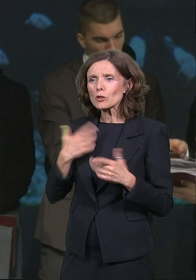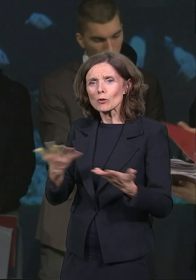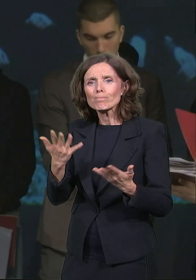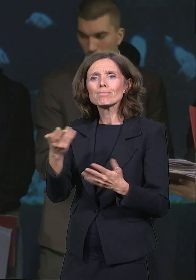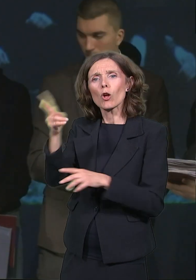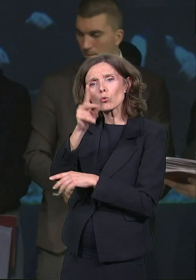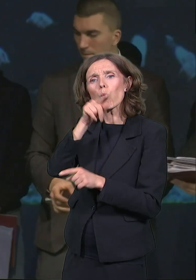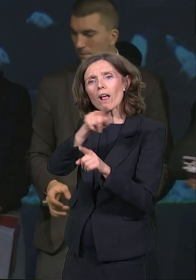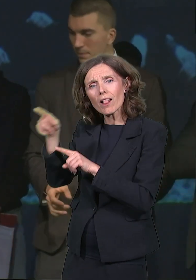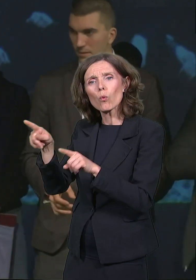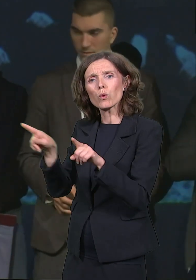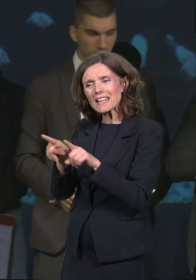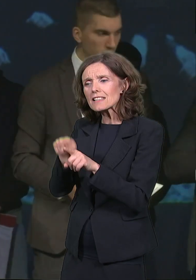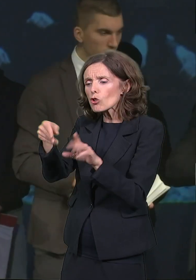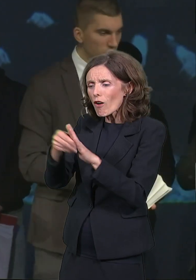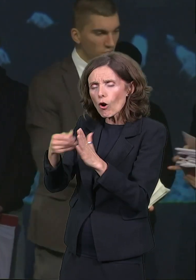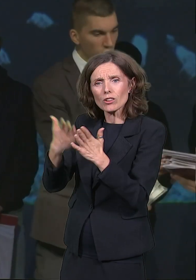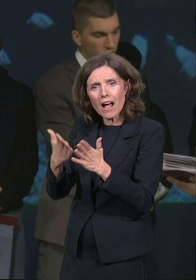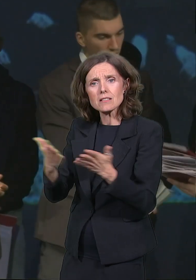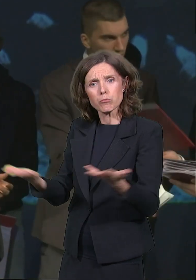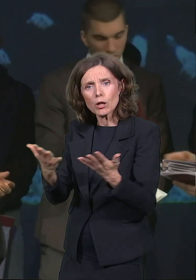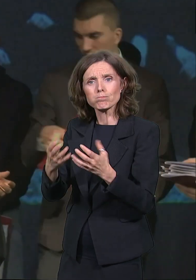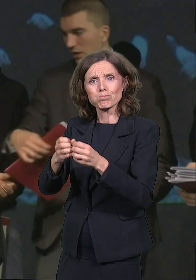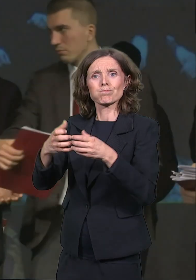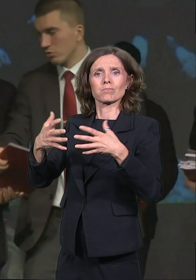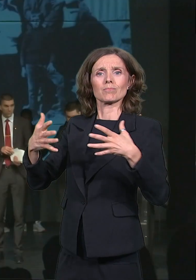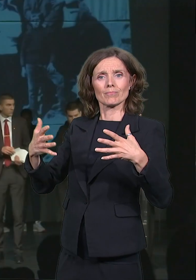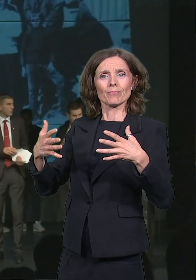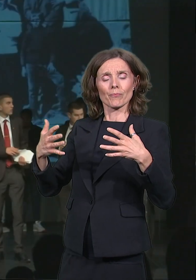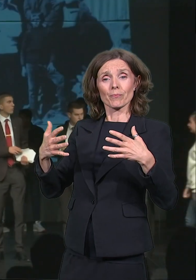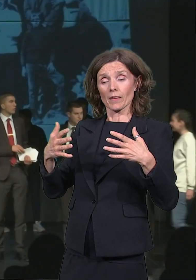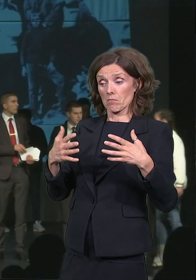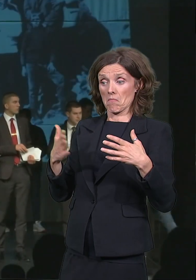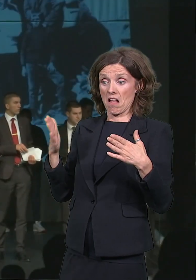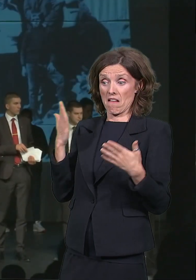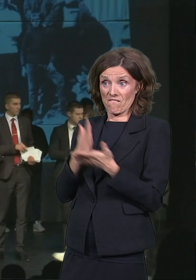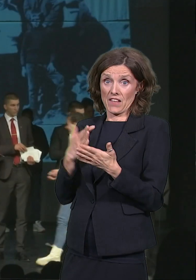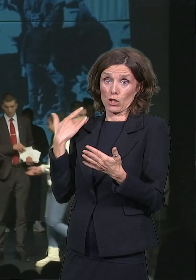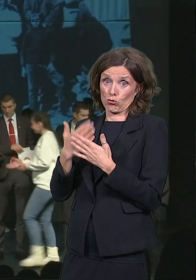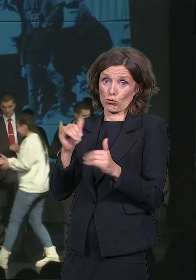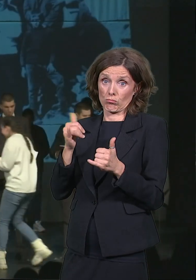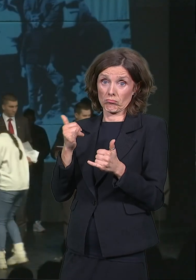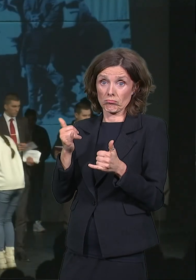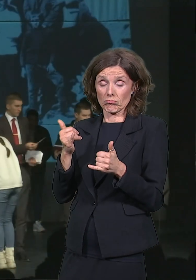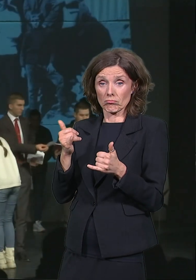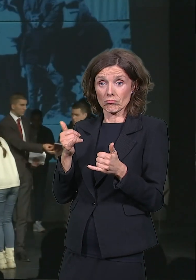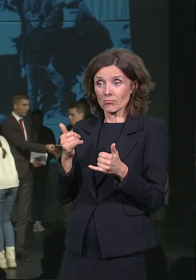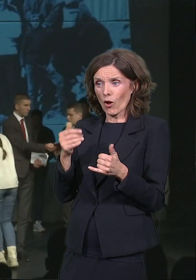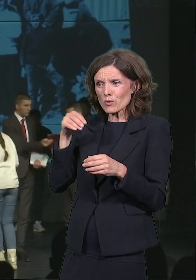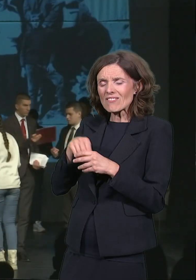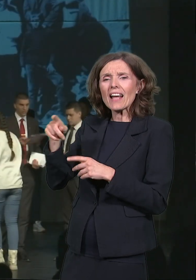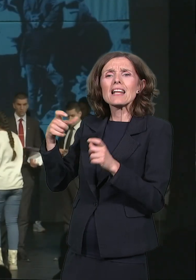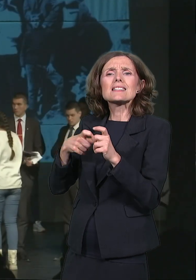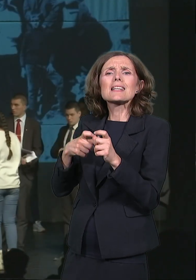fondacija razvija i već jeste. Dakle, ljubav je ono što je pokrenulo Sime i